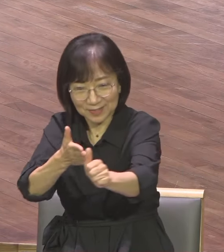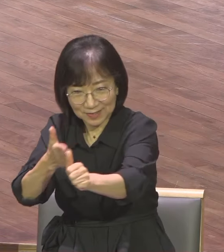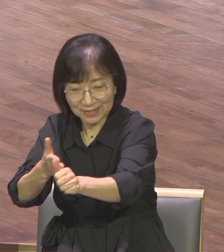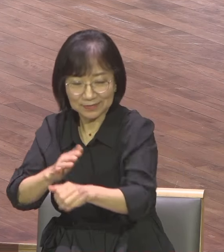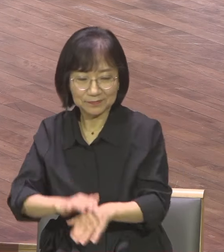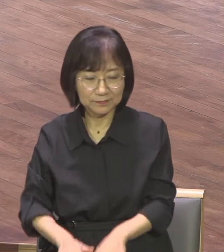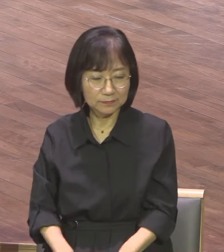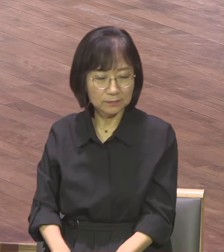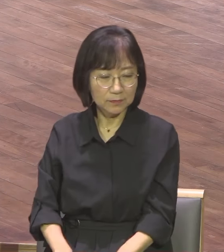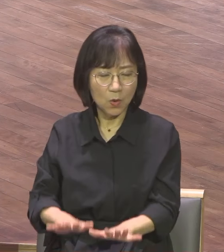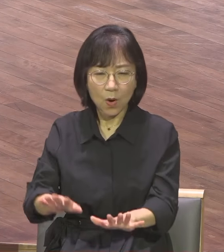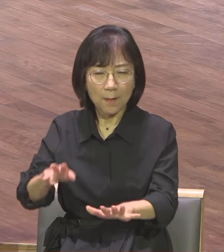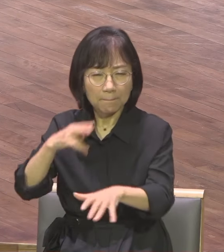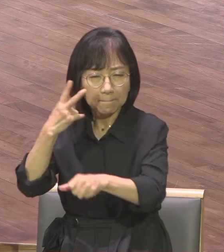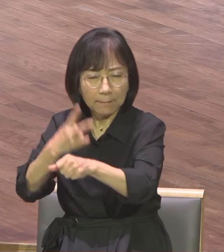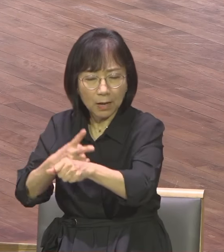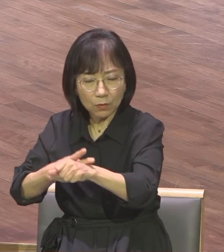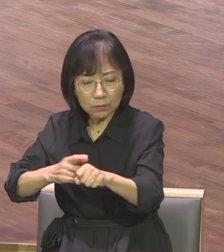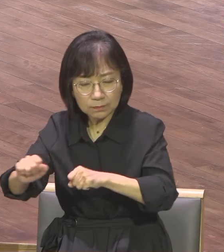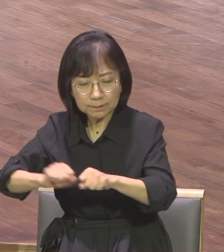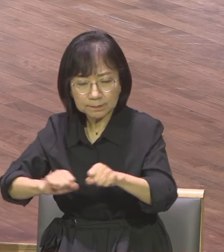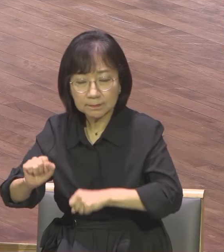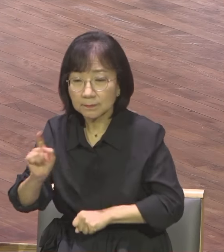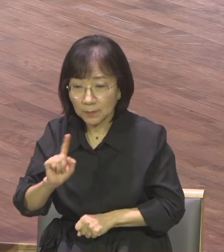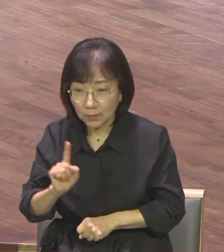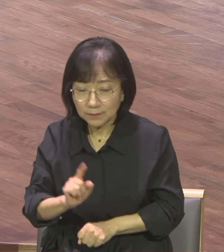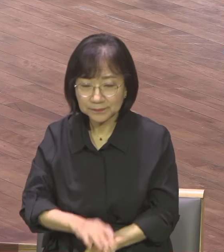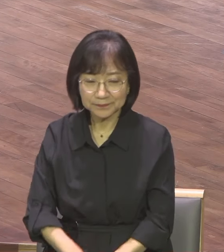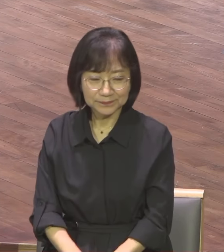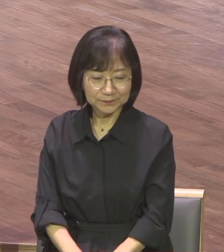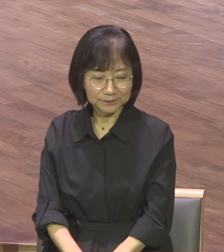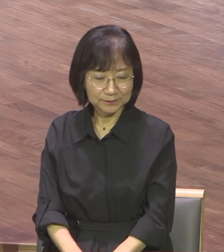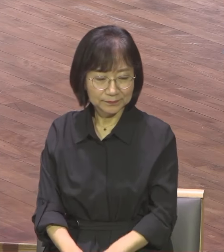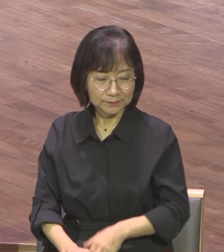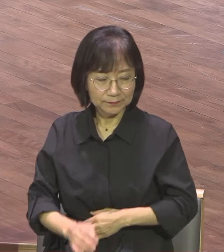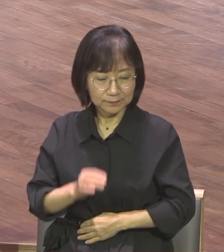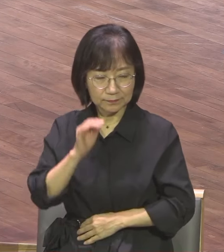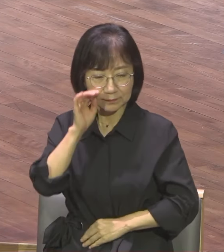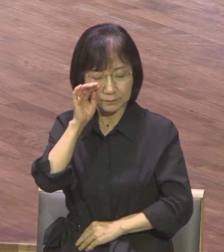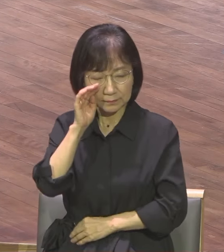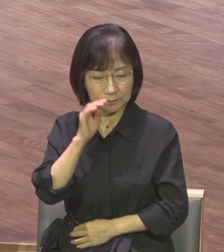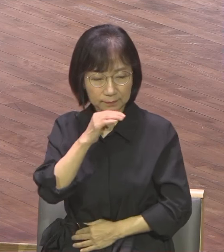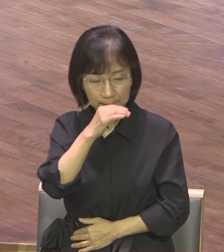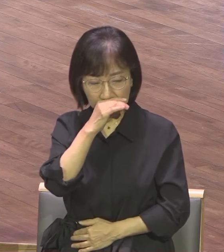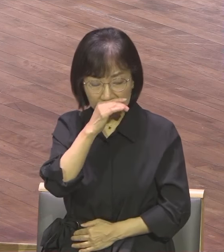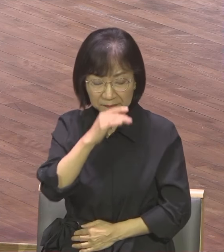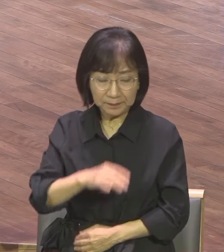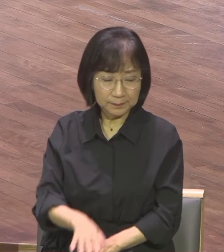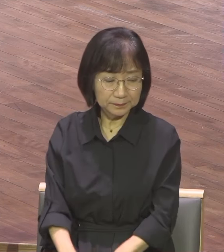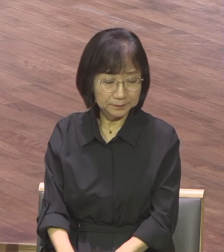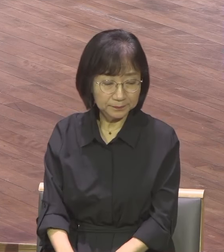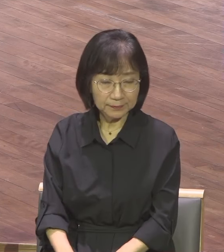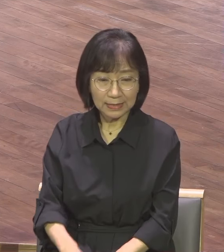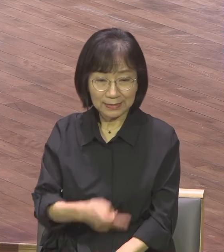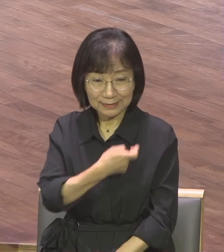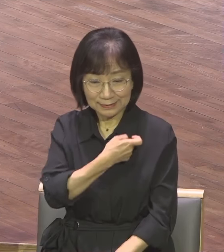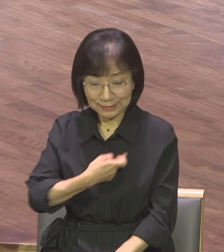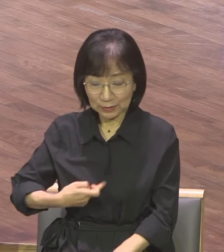딱 10년이에요 우리가 목사님이 설교했던 사도행전에 다 나와 있습니다 거침없이 담대입